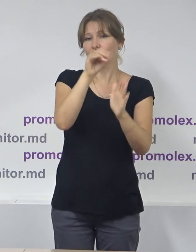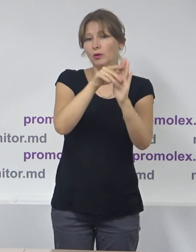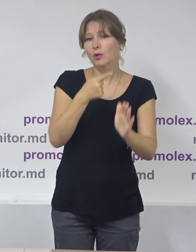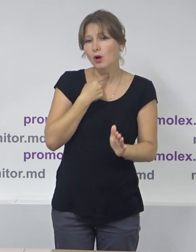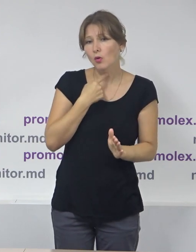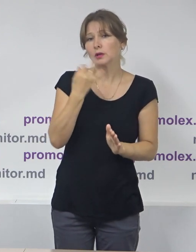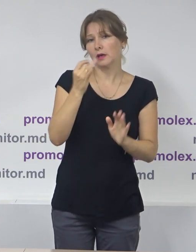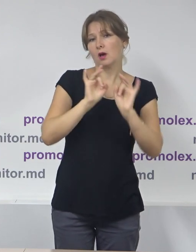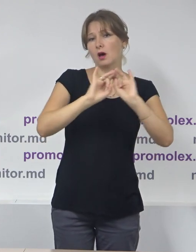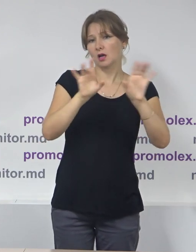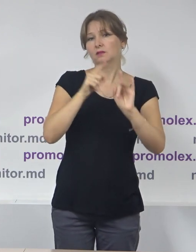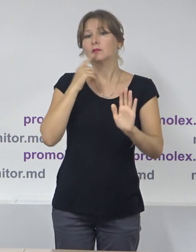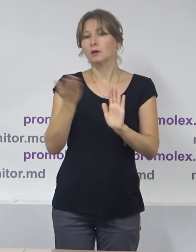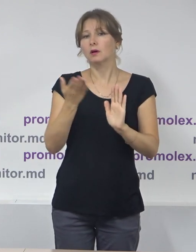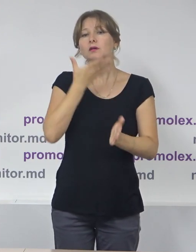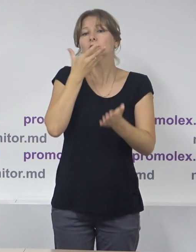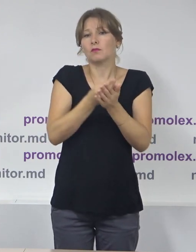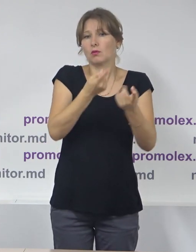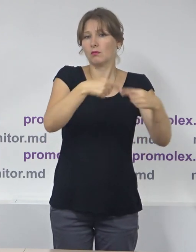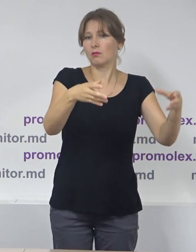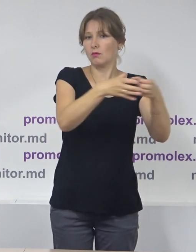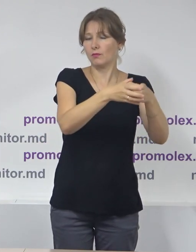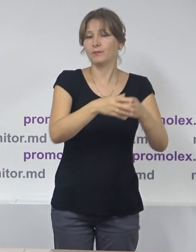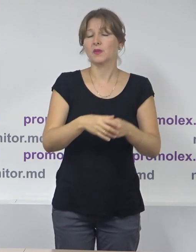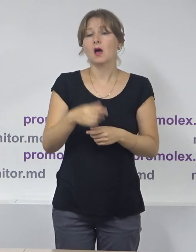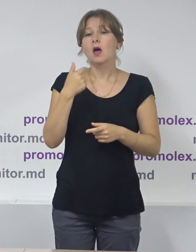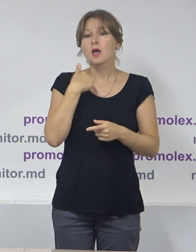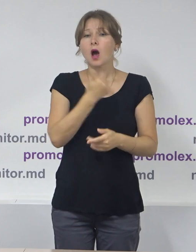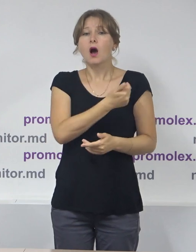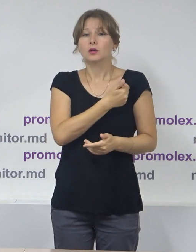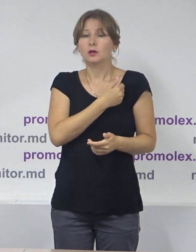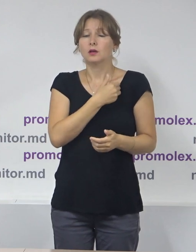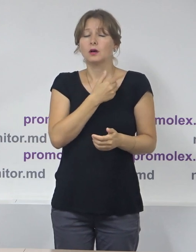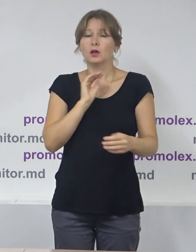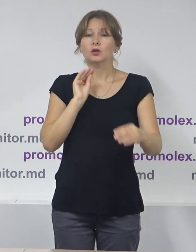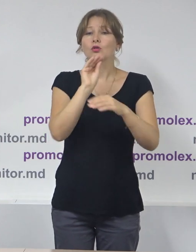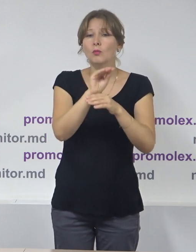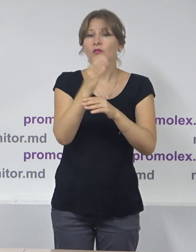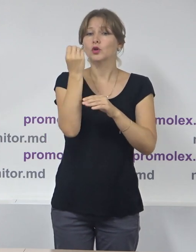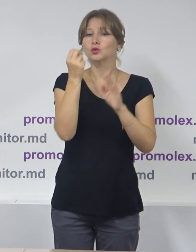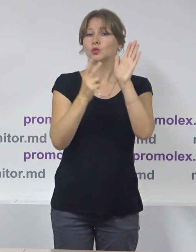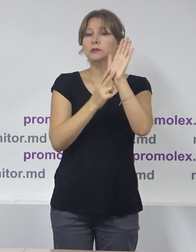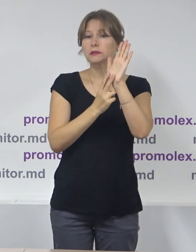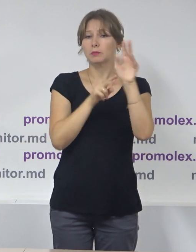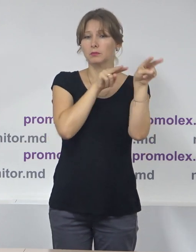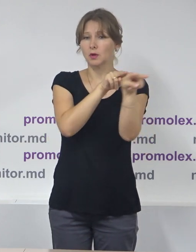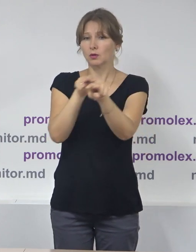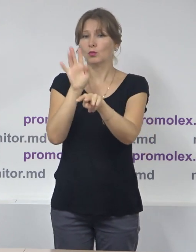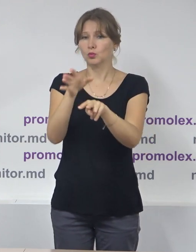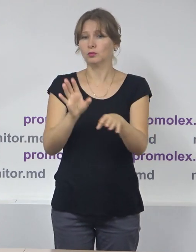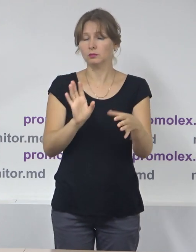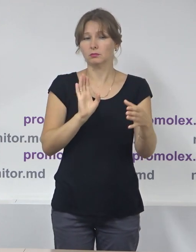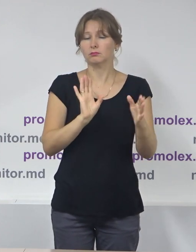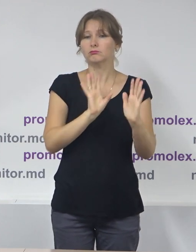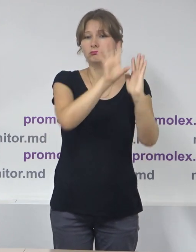discursului de ură. În acest sens, uitați-mi să precizez mai devreme, alți șapte monitori vor fi implicați în cadrul